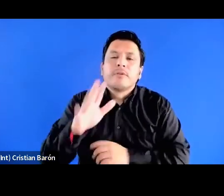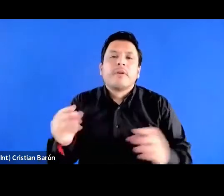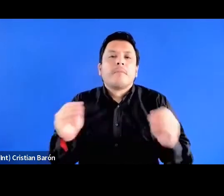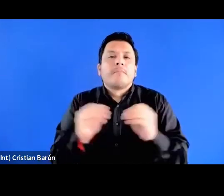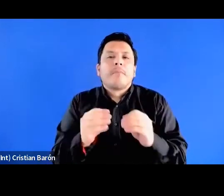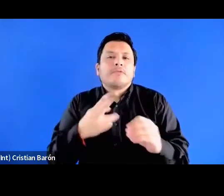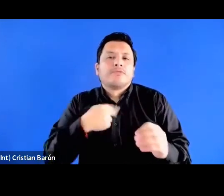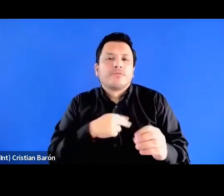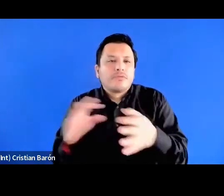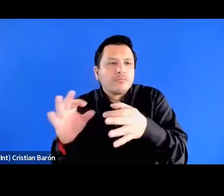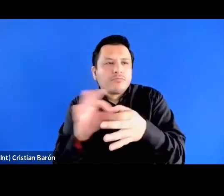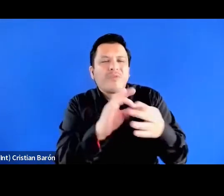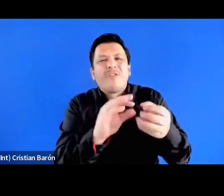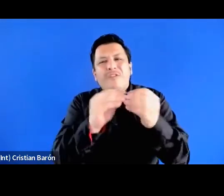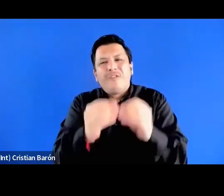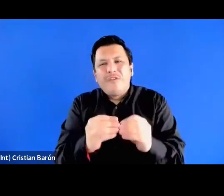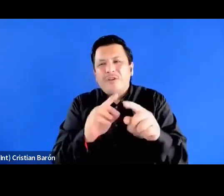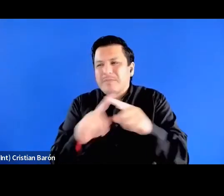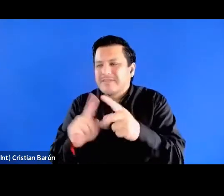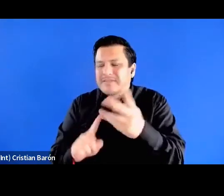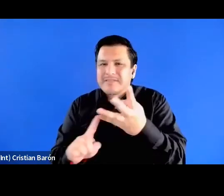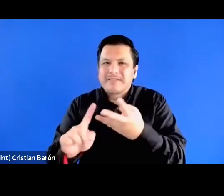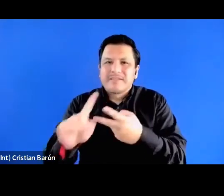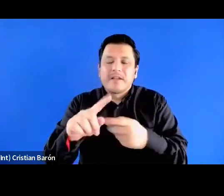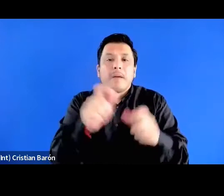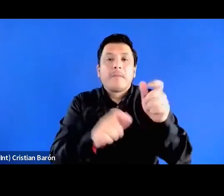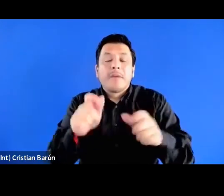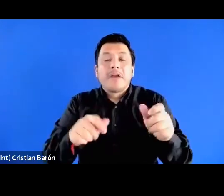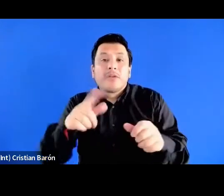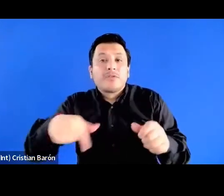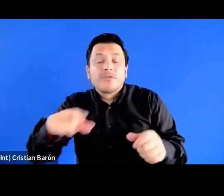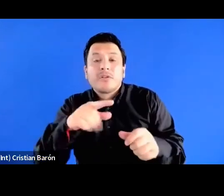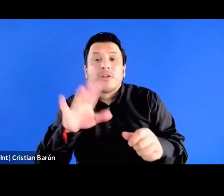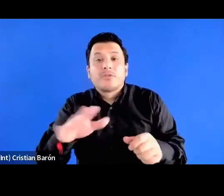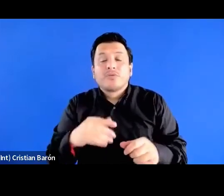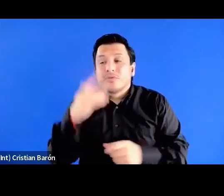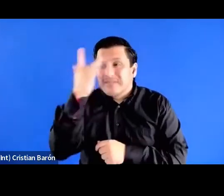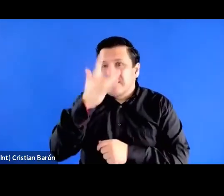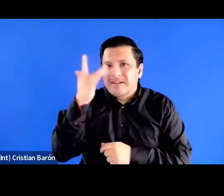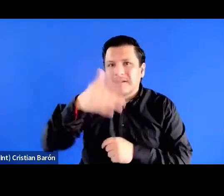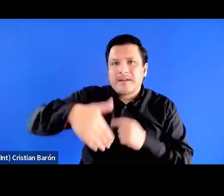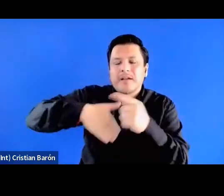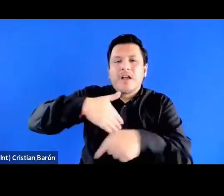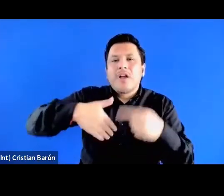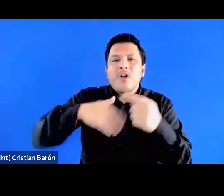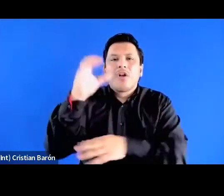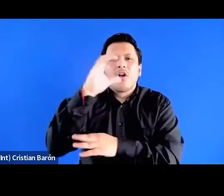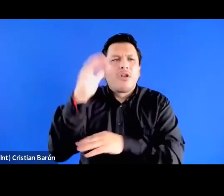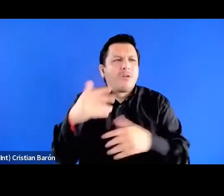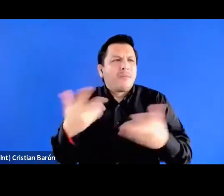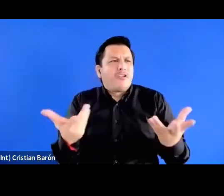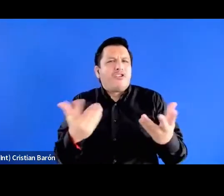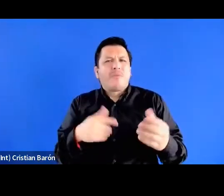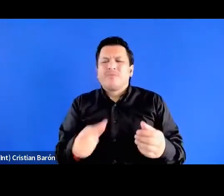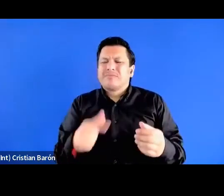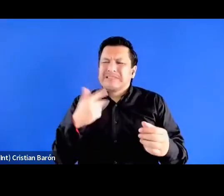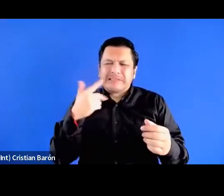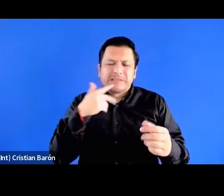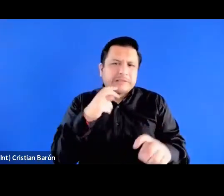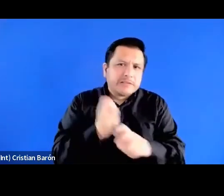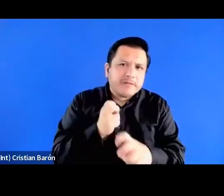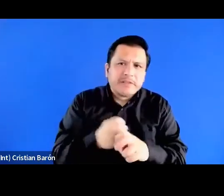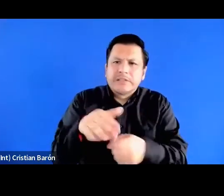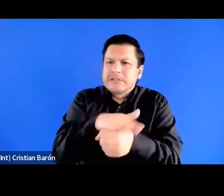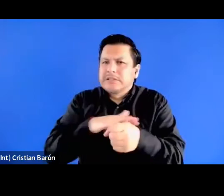multiplicidad de formas en las que la gente negra colombiana ha respondido a las crisis provocadas por la persistencia de las